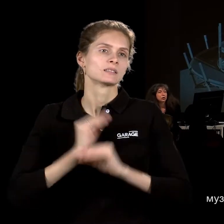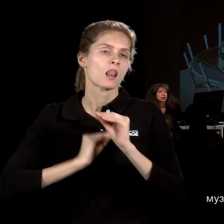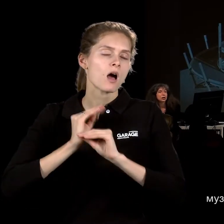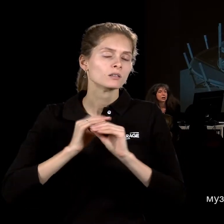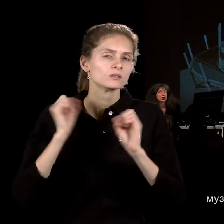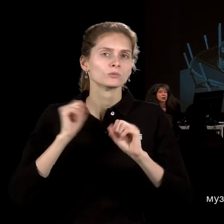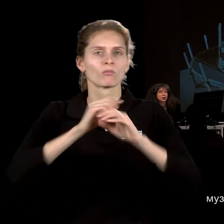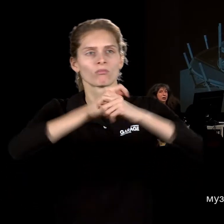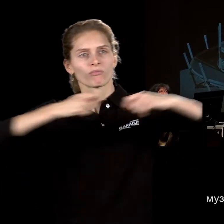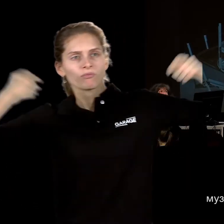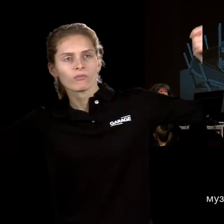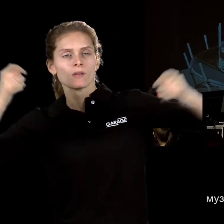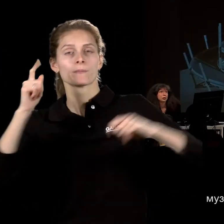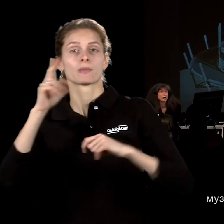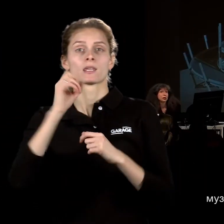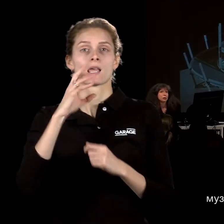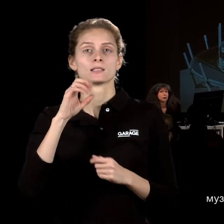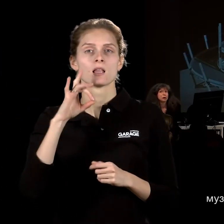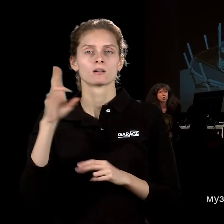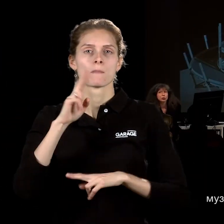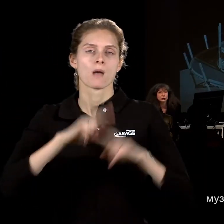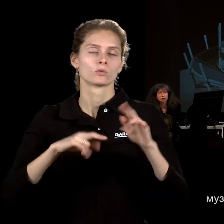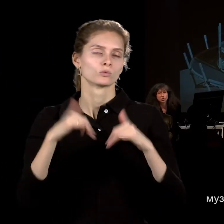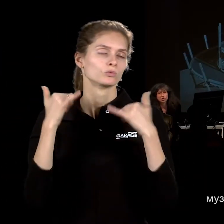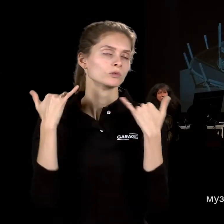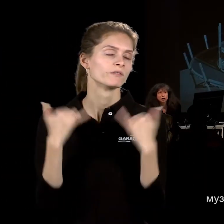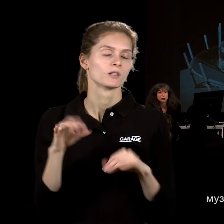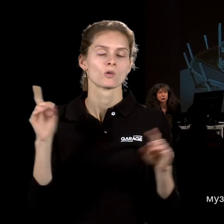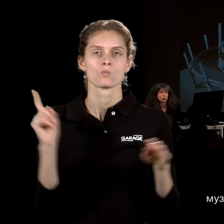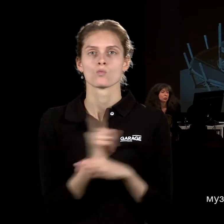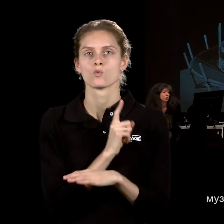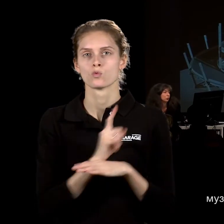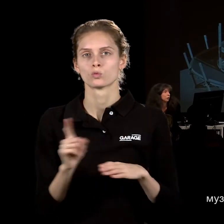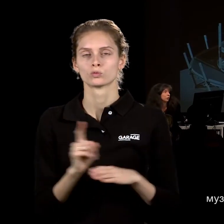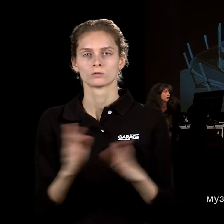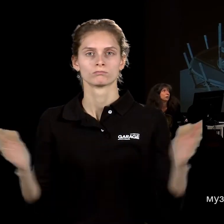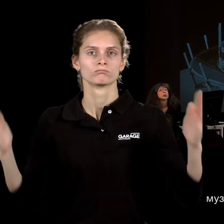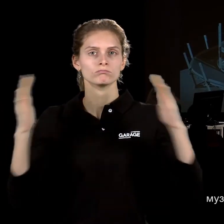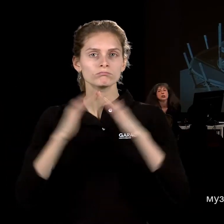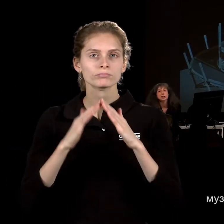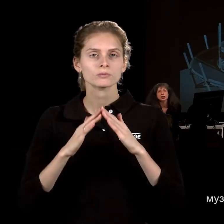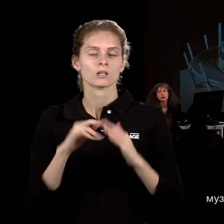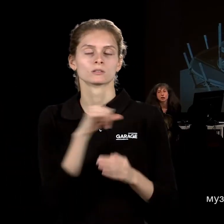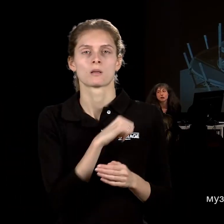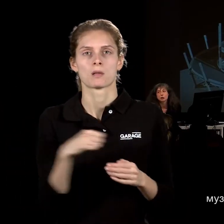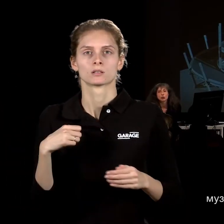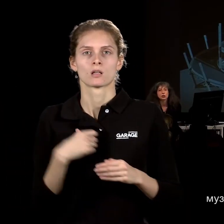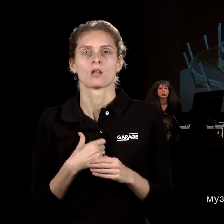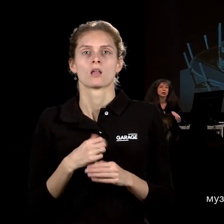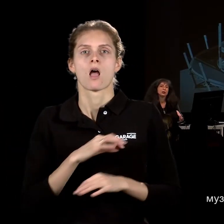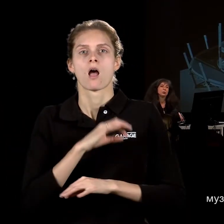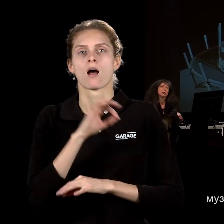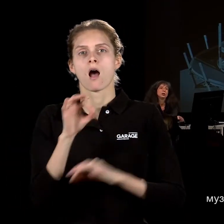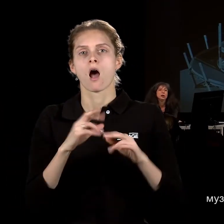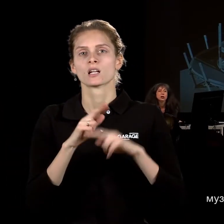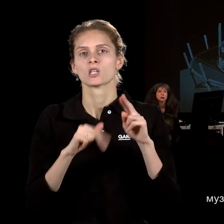И он же Кеслер построил одно из самых удивительных музейных зданий в мире. Это тоже самостоятельная архитектура, как